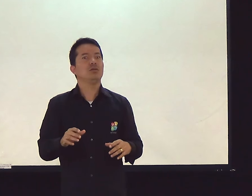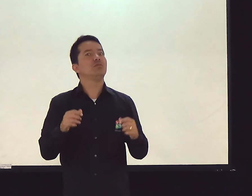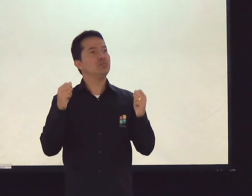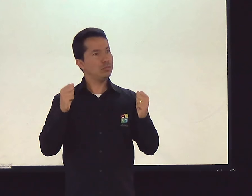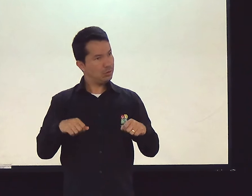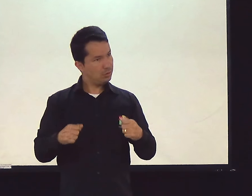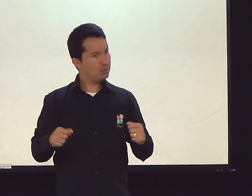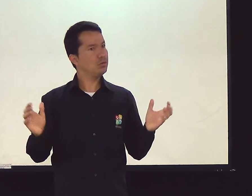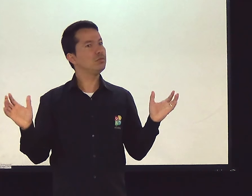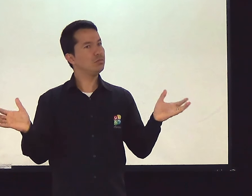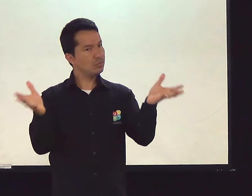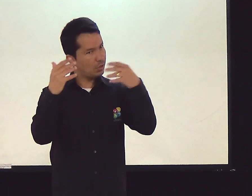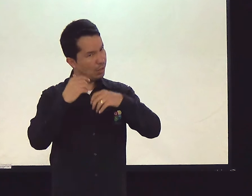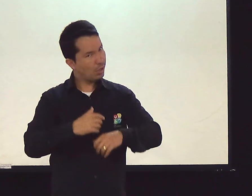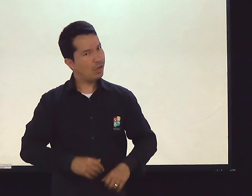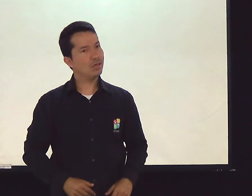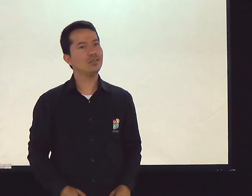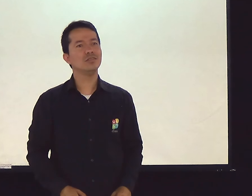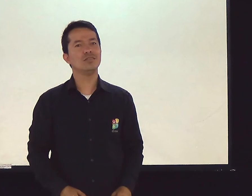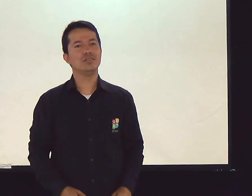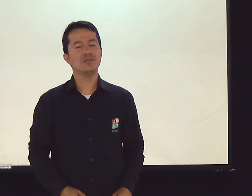fluente. Precisa? Claro que precisa.